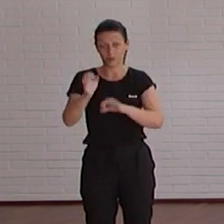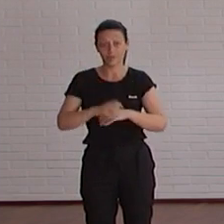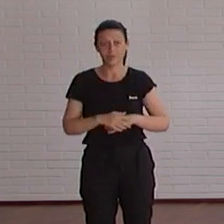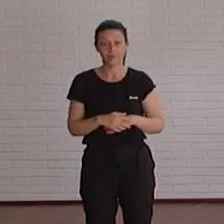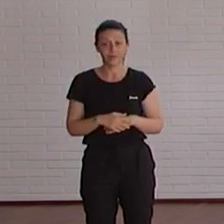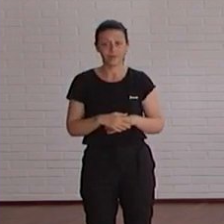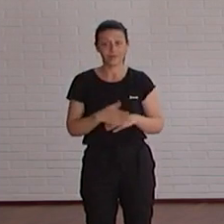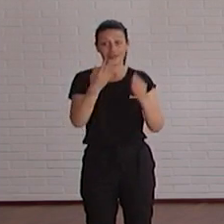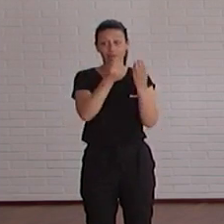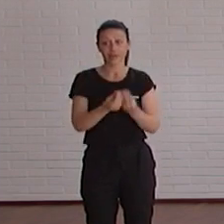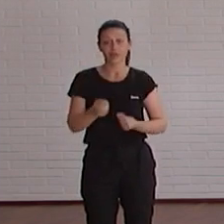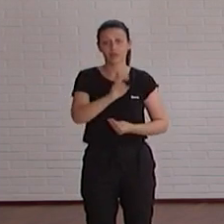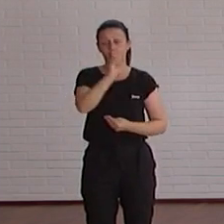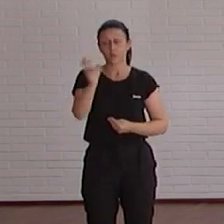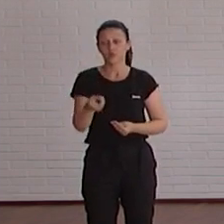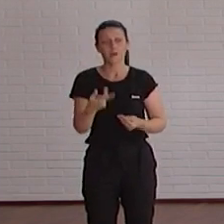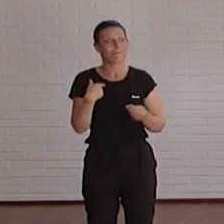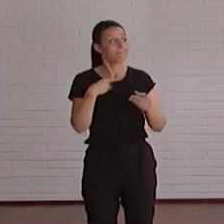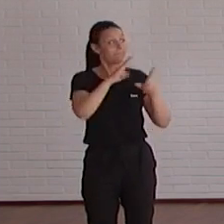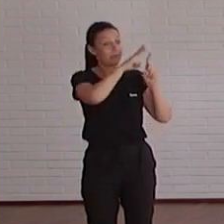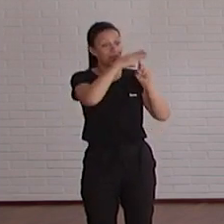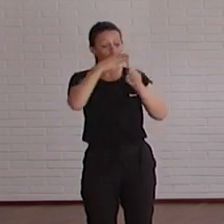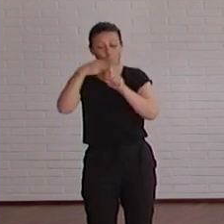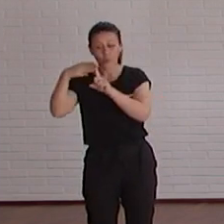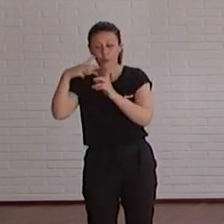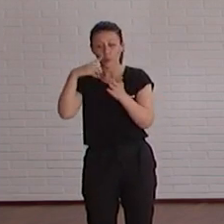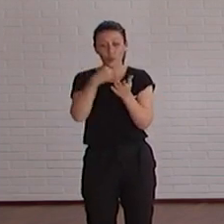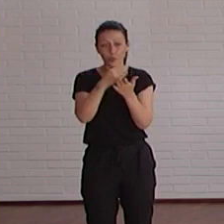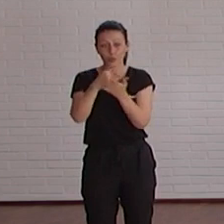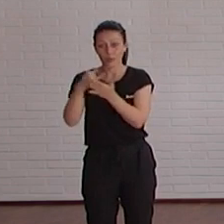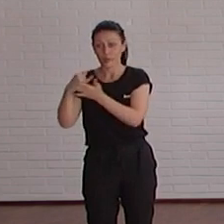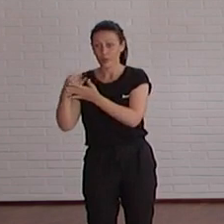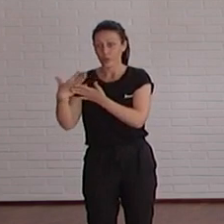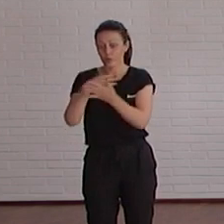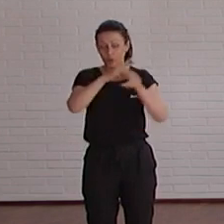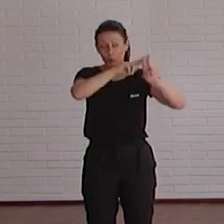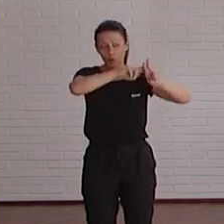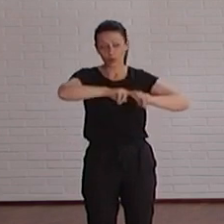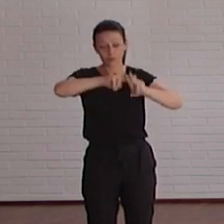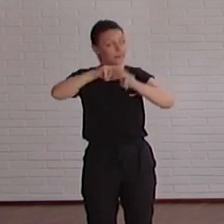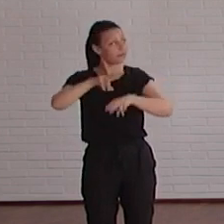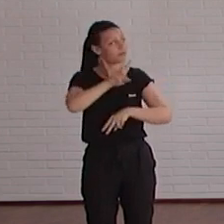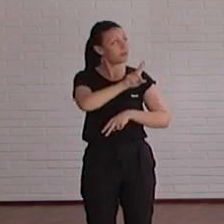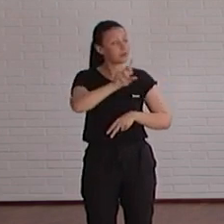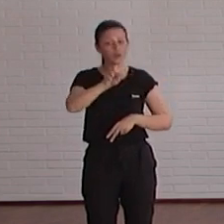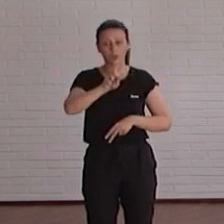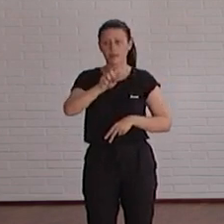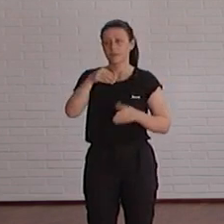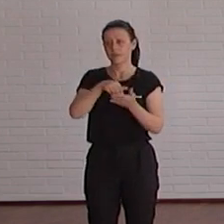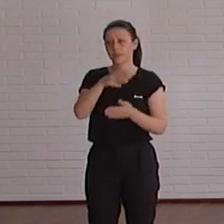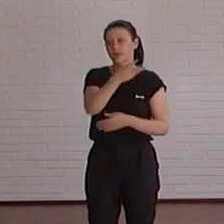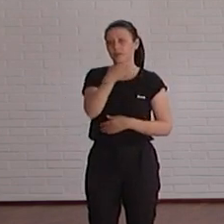Otros datos relevantes son la cantidad de páginas que se están probando y los elementos que se analizan. Tenemos veintiuna mil trescientas ochenta y cinco